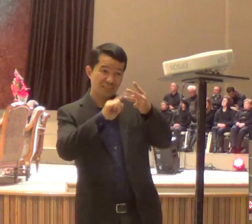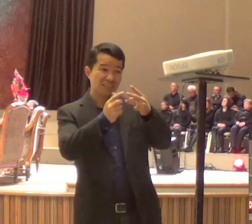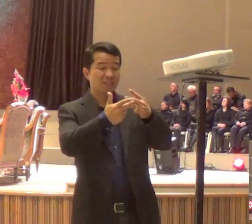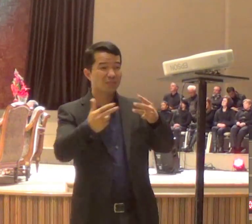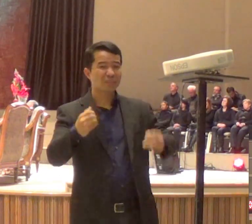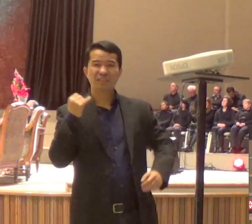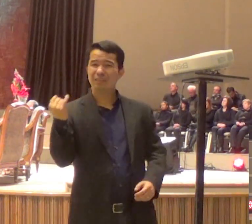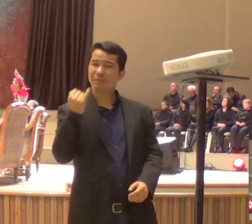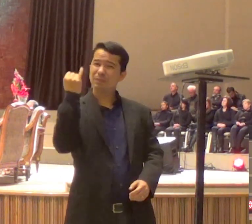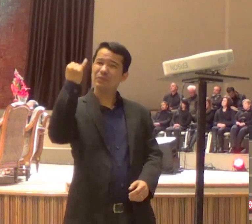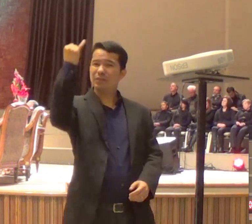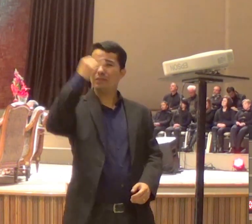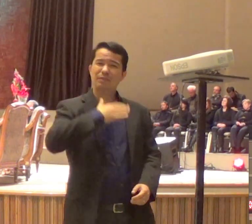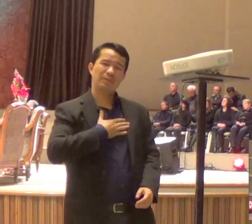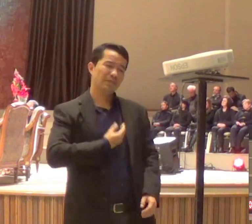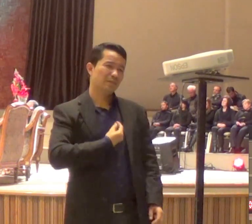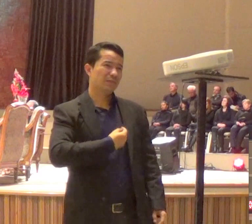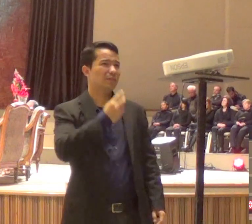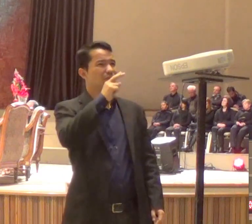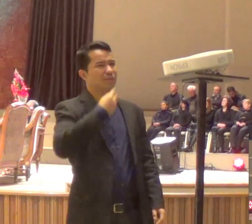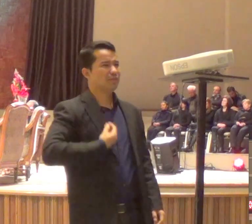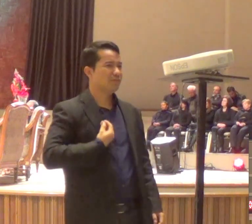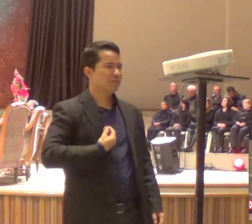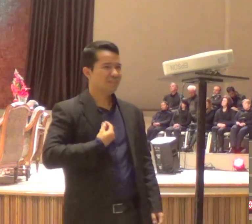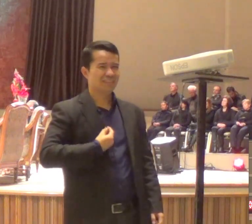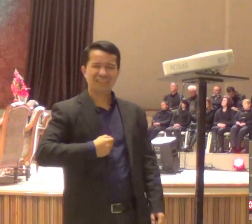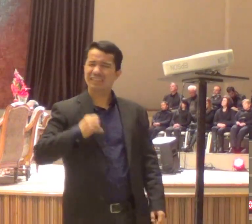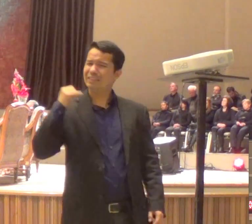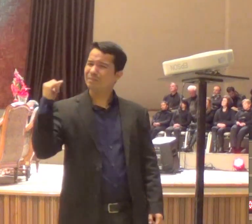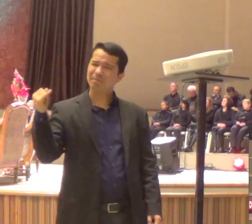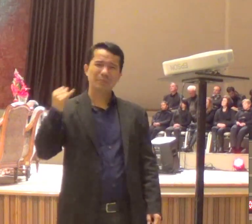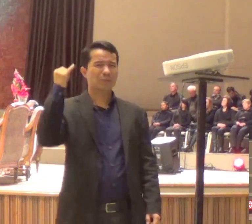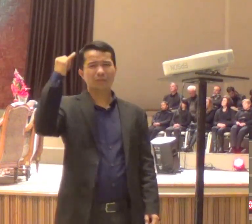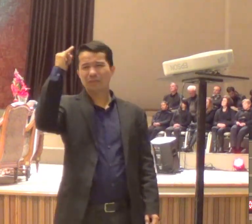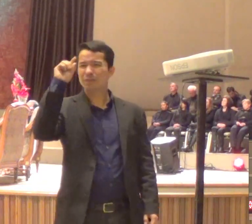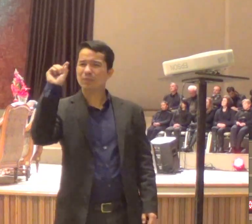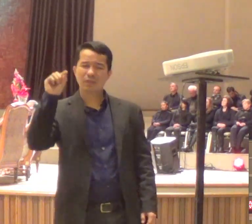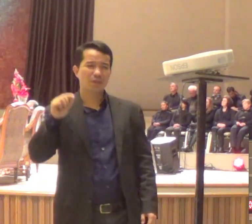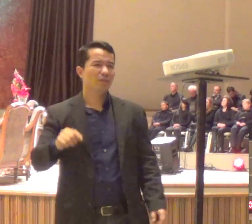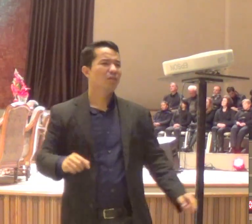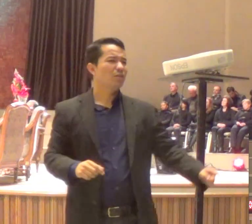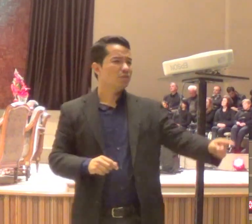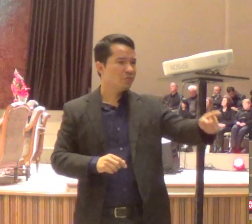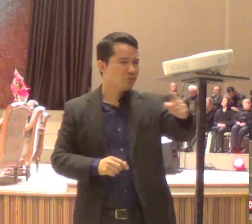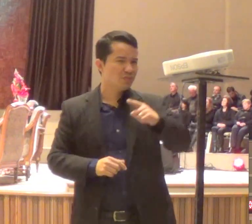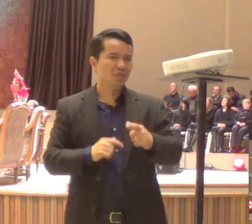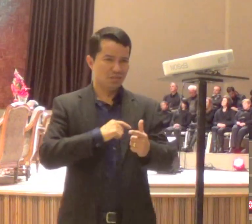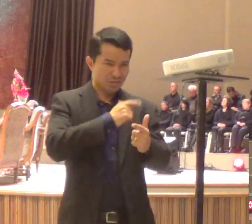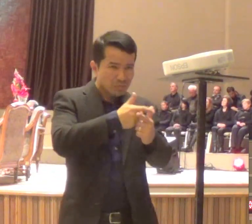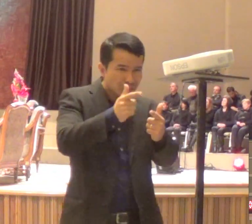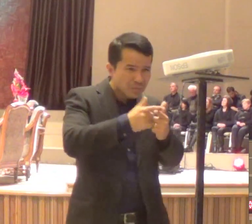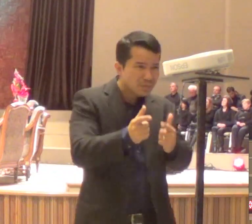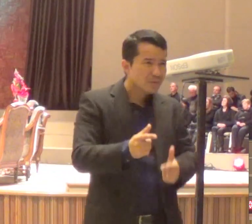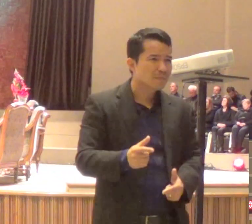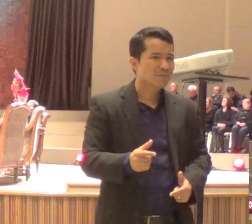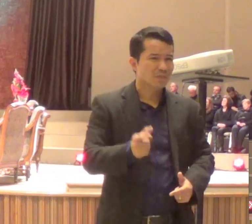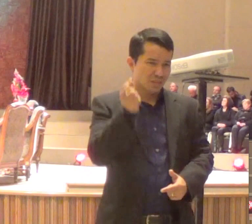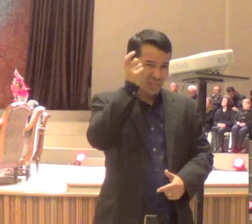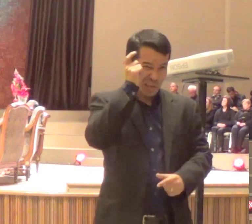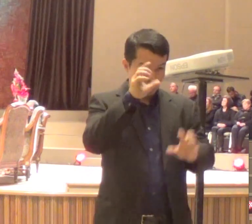tremenda, mais preciosa, não importa, qual é a primeira, que você está passando, e não importa,